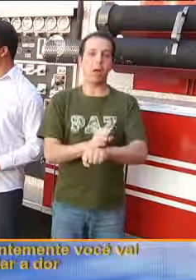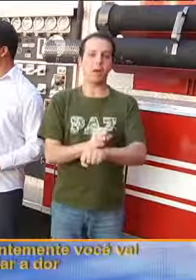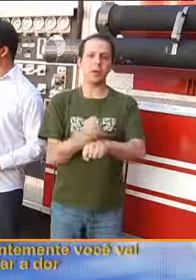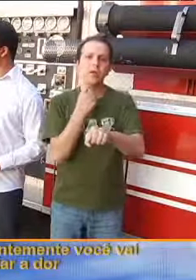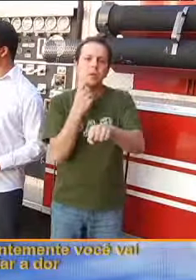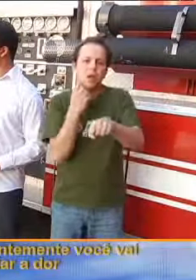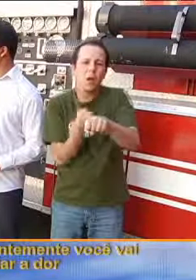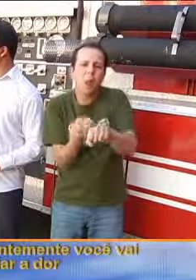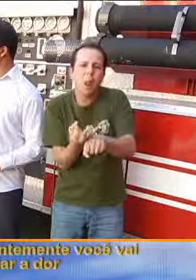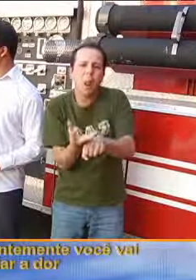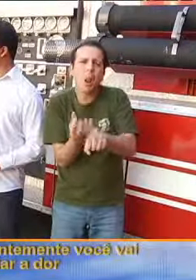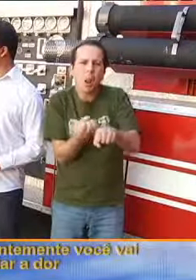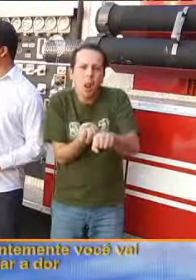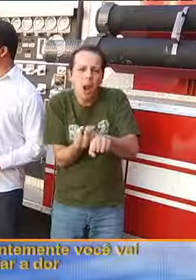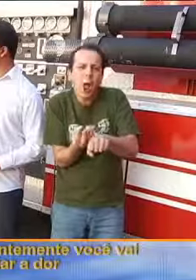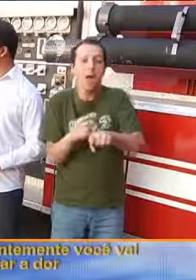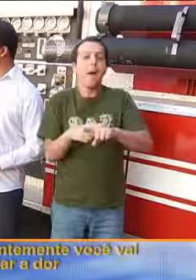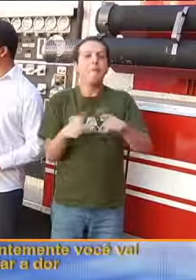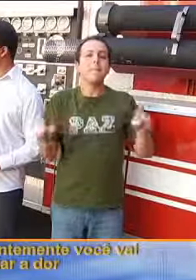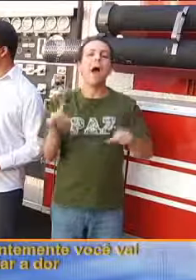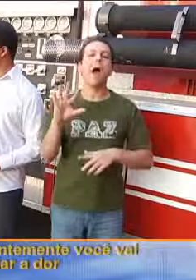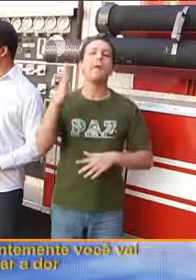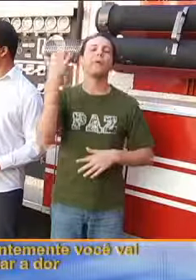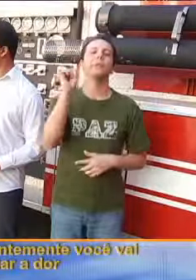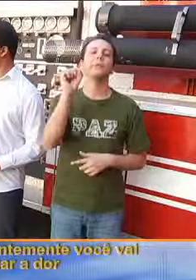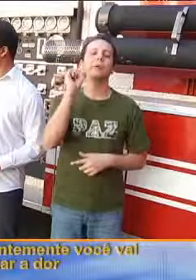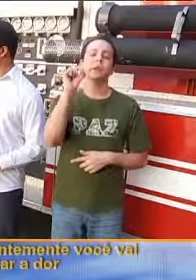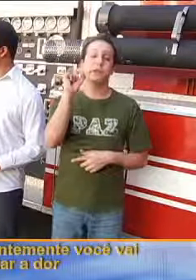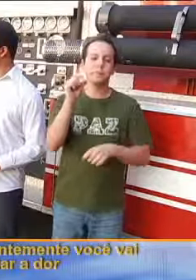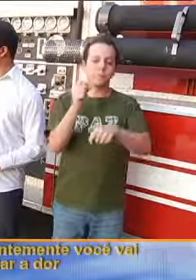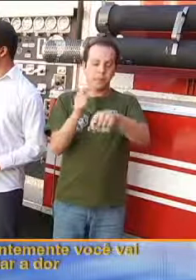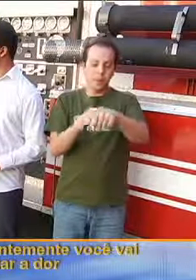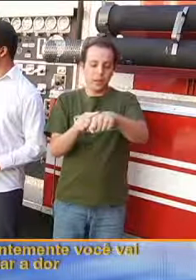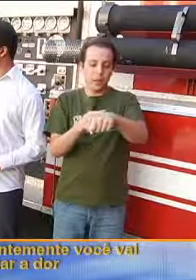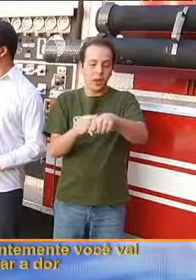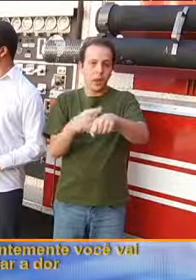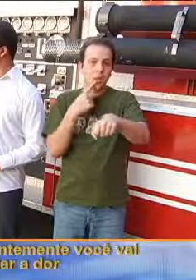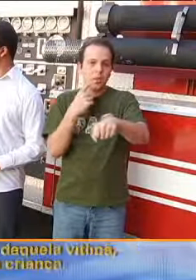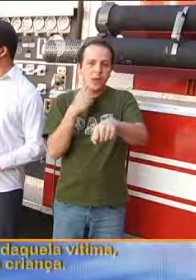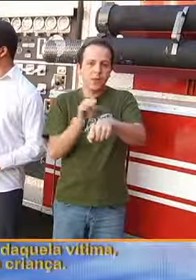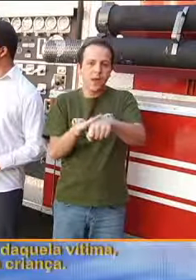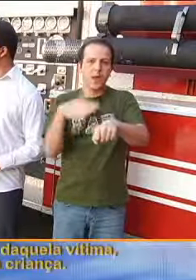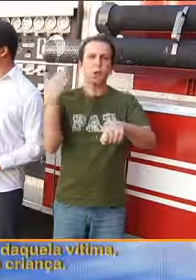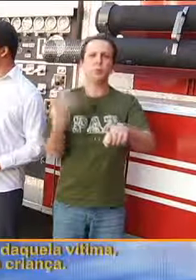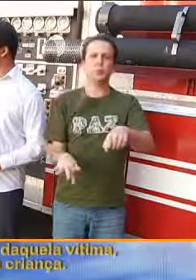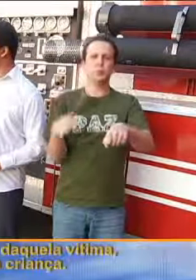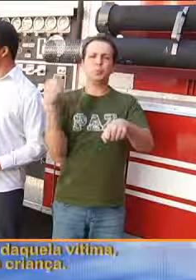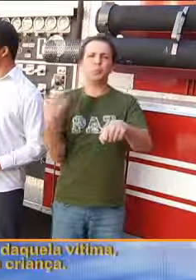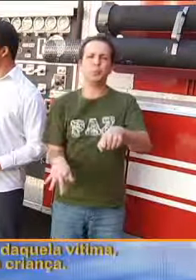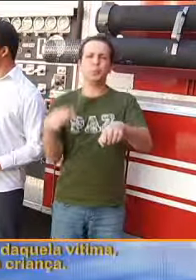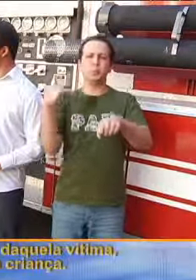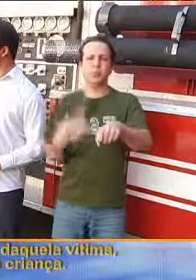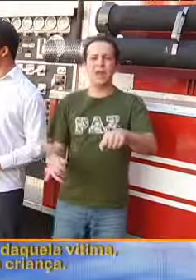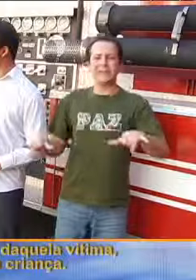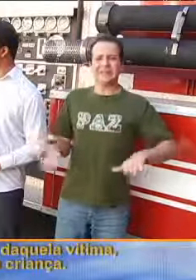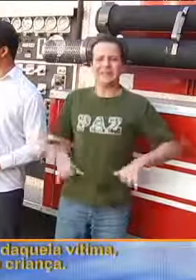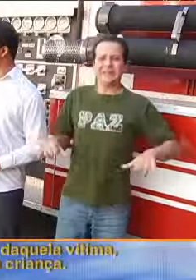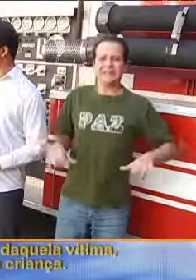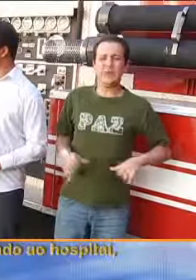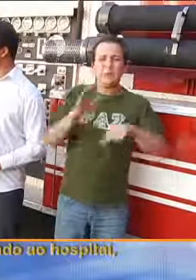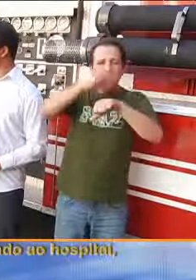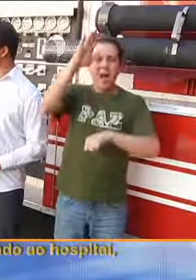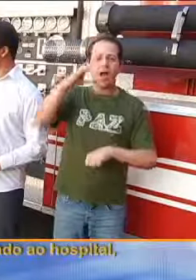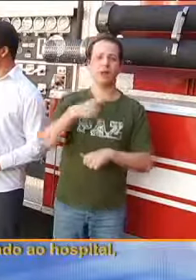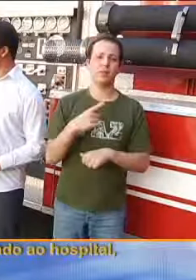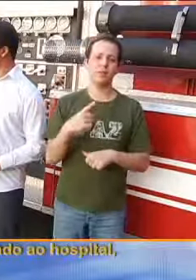só que, consequentemente, você vai aumentar a dor, sofrimento daquela vítima, daquela